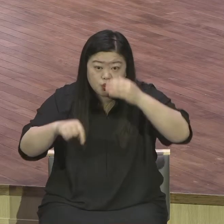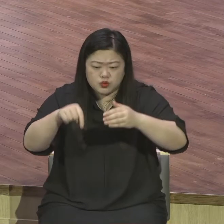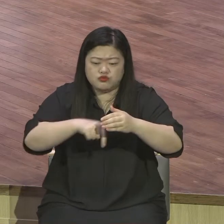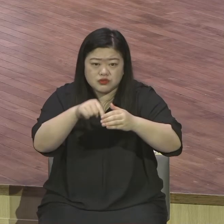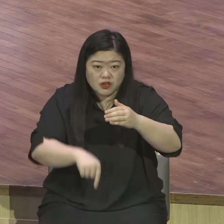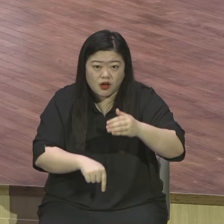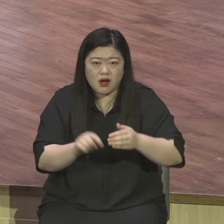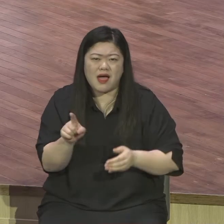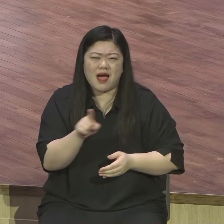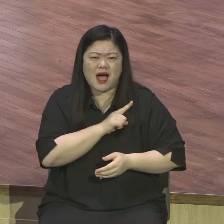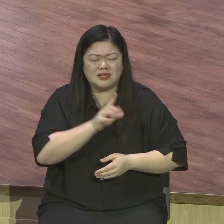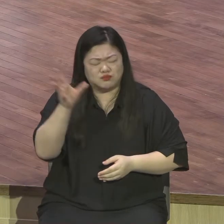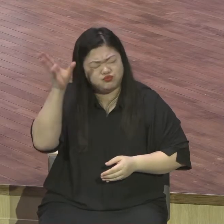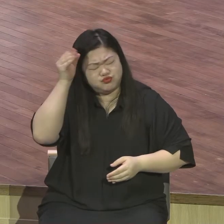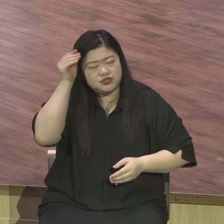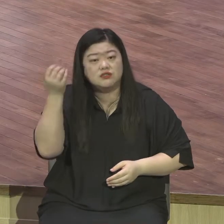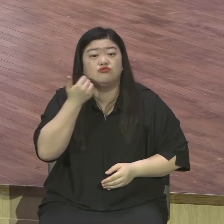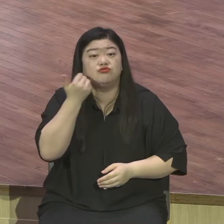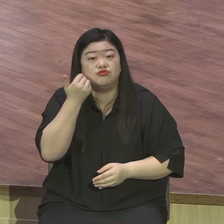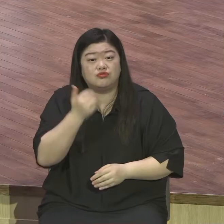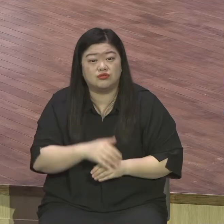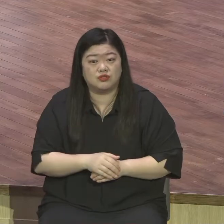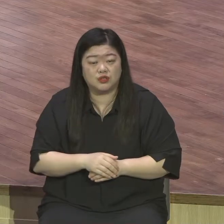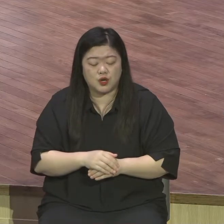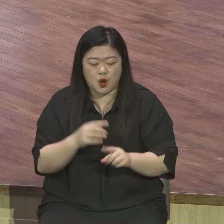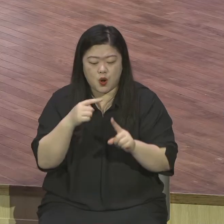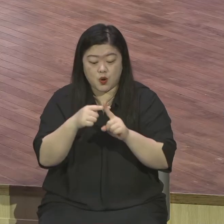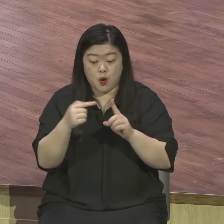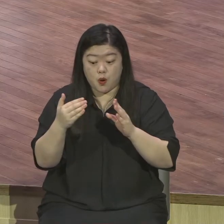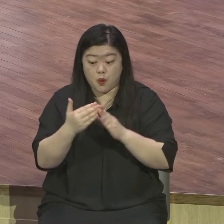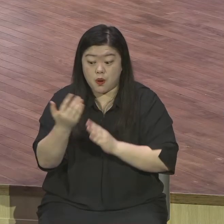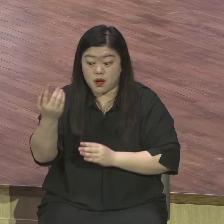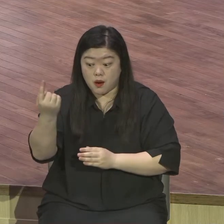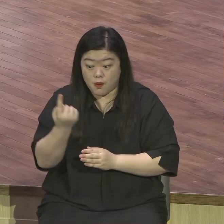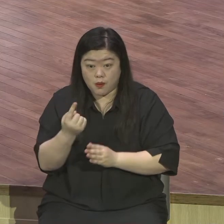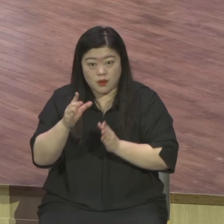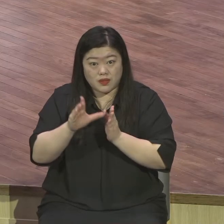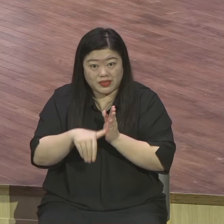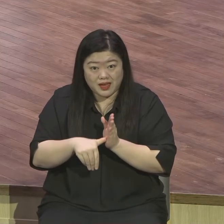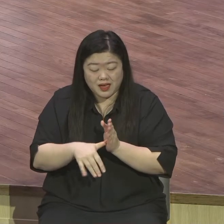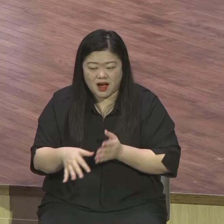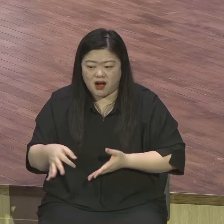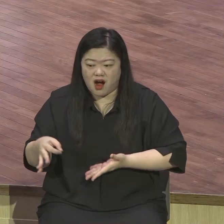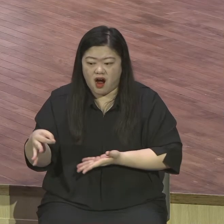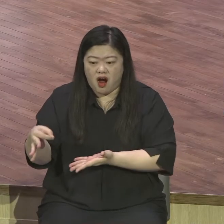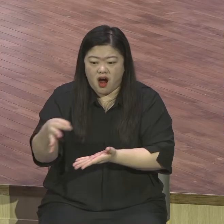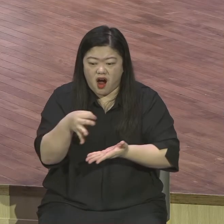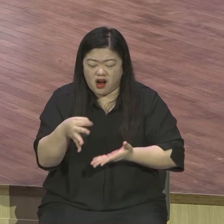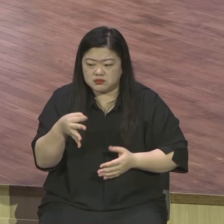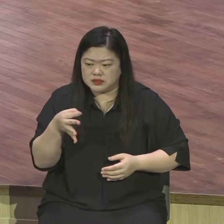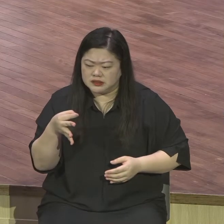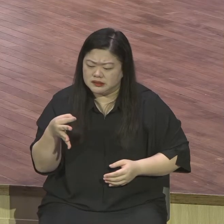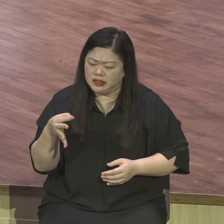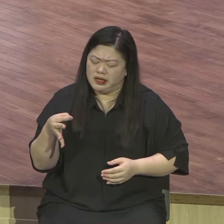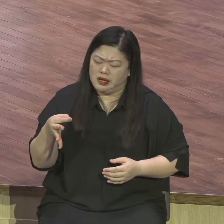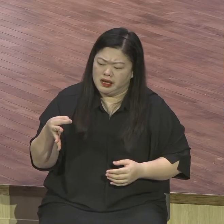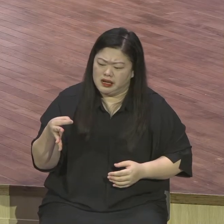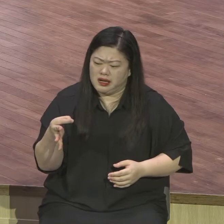물질을 얼마나 했다고. 집을 팔아 바쳤습니까? 길거리에 앉았습니까? 사골에서 살아봤습니까? 다 팔아 바치고